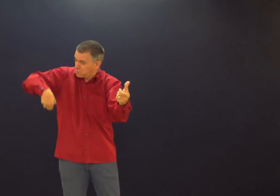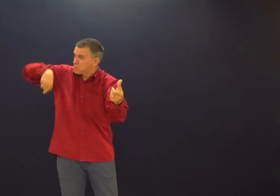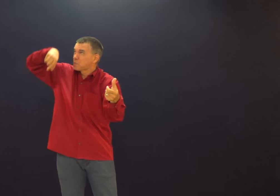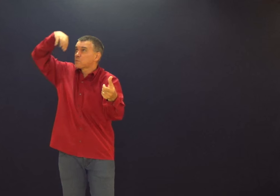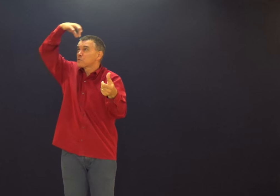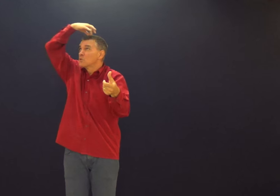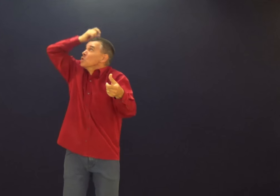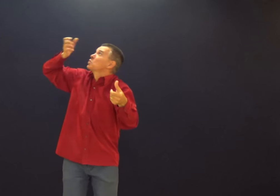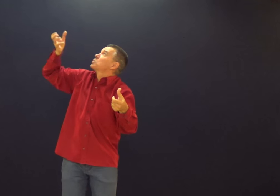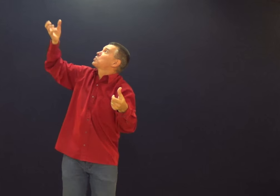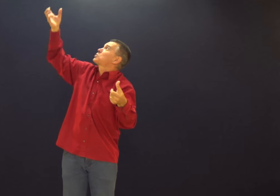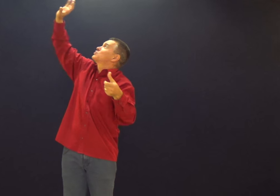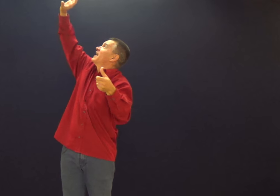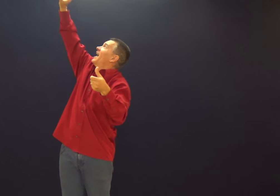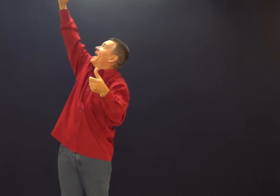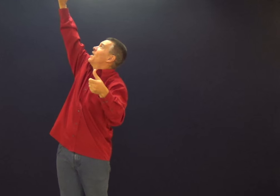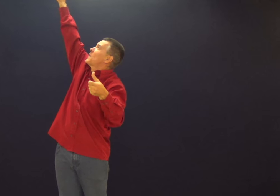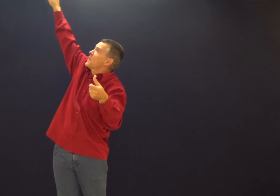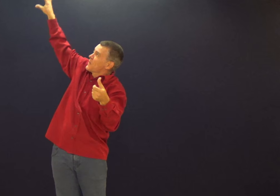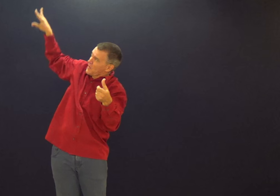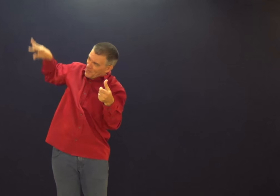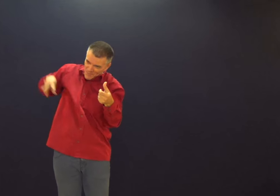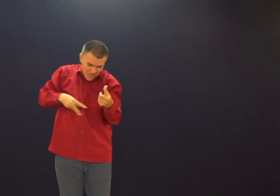e essa água é do quê? Do Espírito.